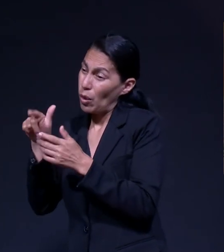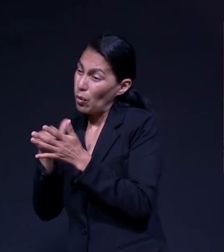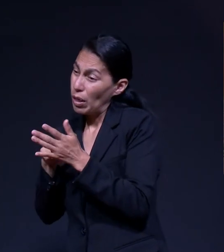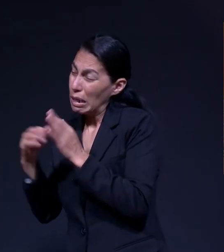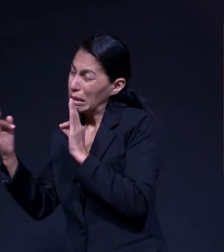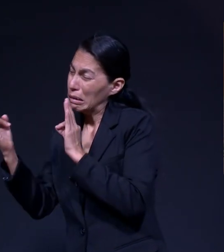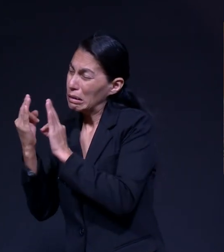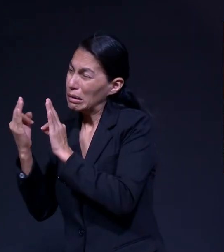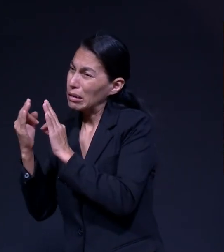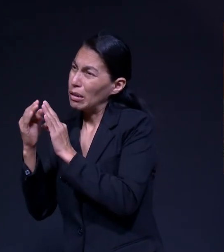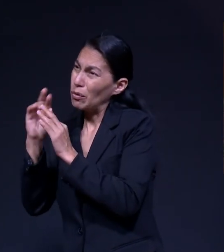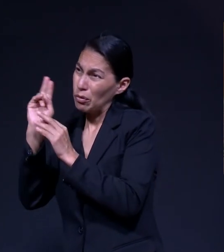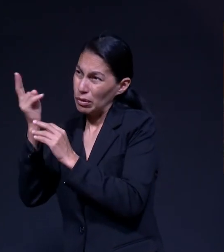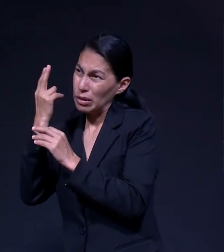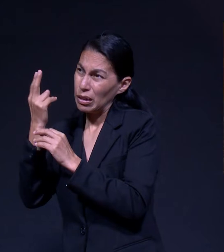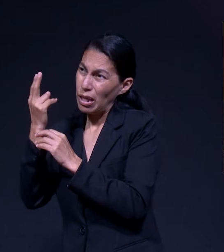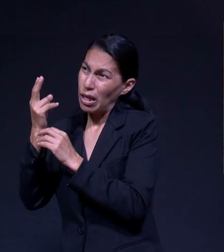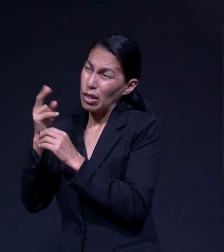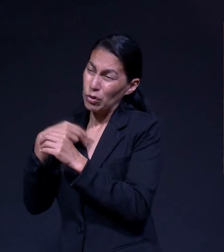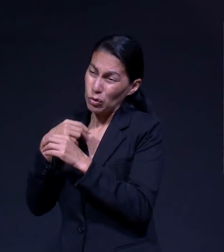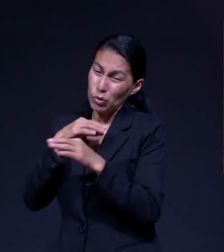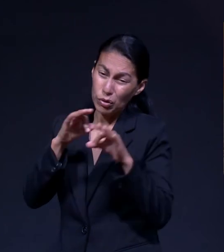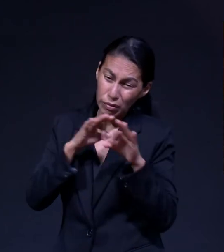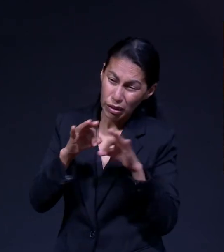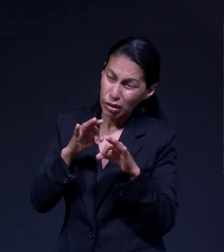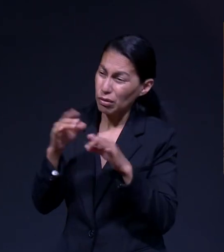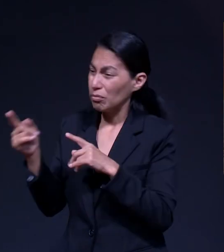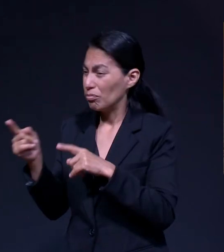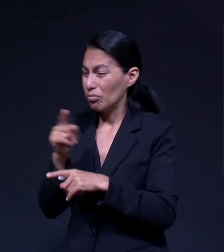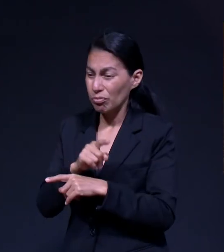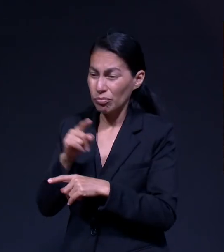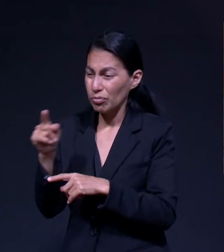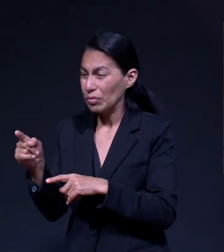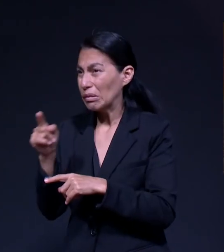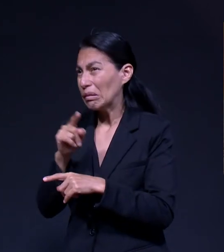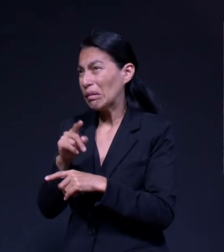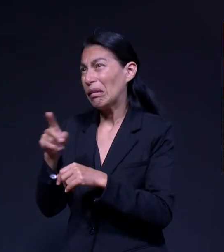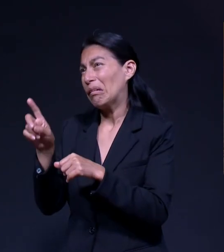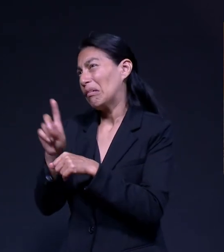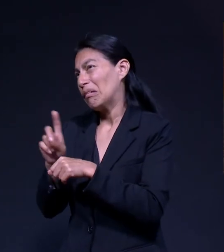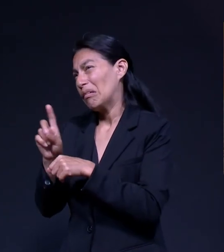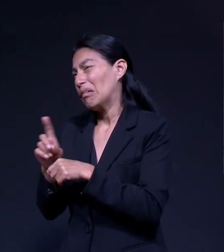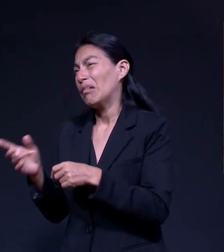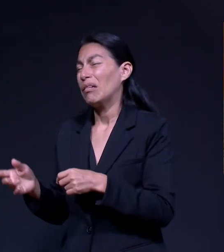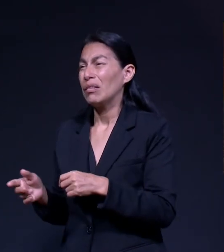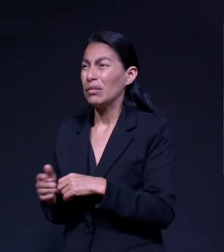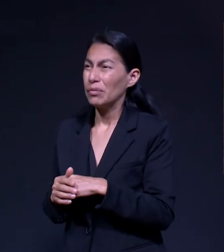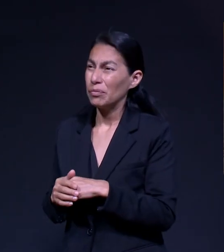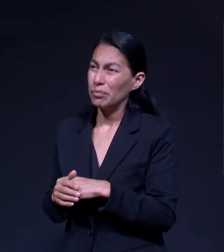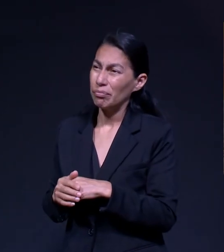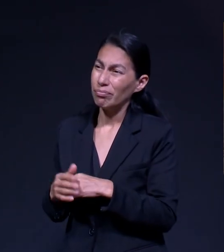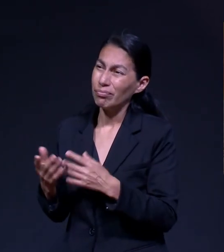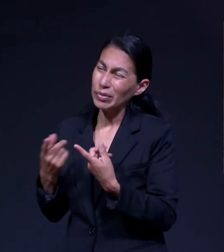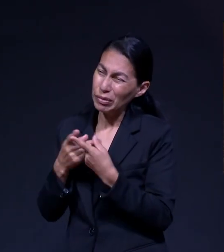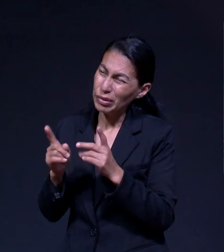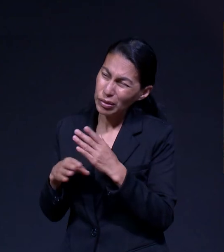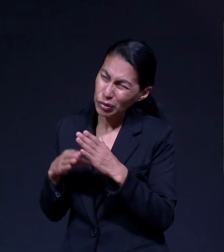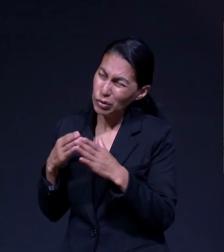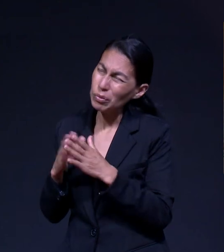Universidad Porque Sé Que Voy A Tener Que Trabajar Ahí En Todo El Día Entonces Tengo Que Ir Volver Que Esté Cerca